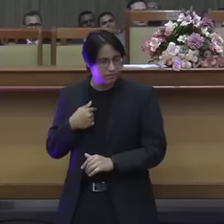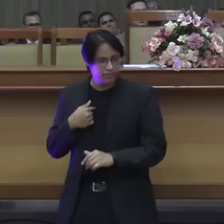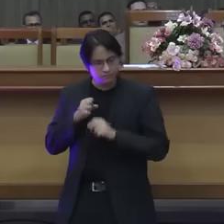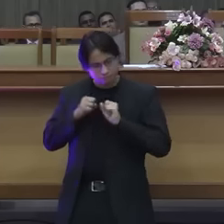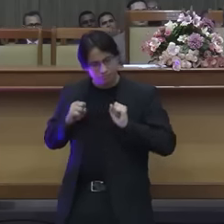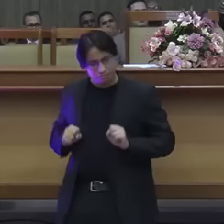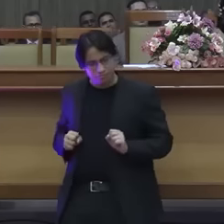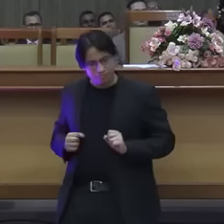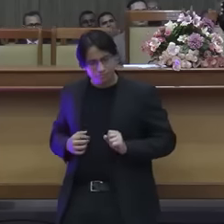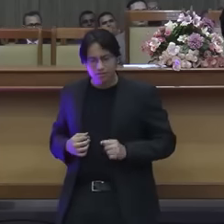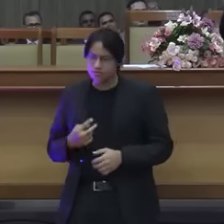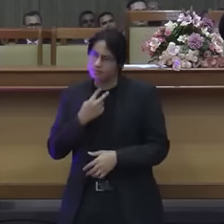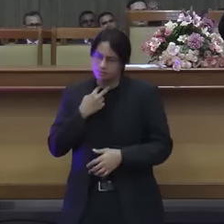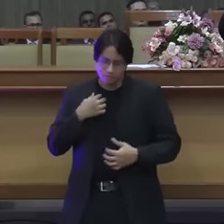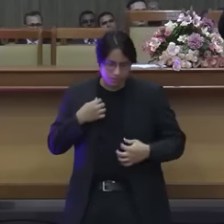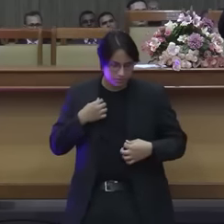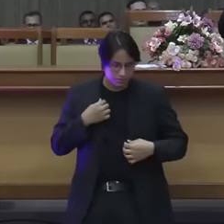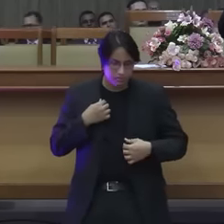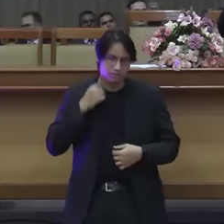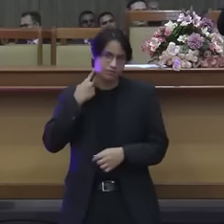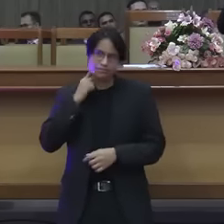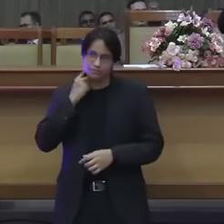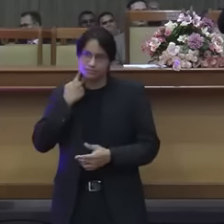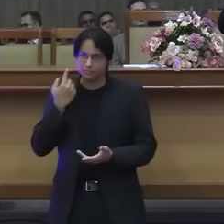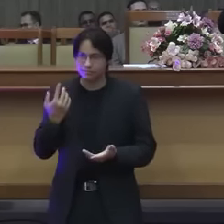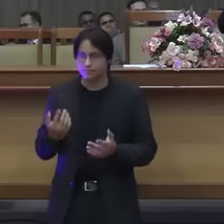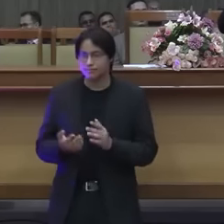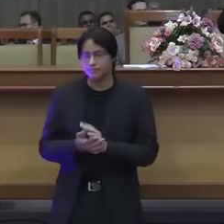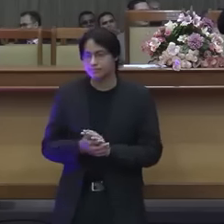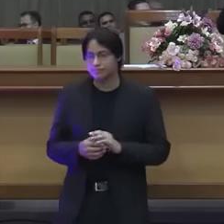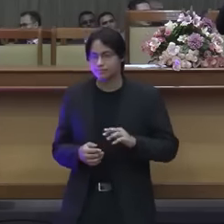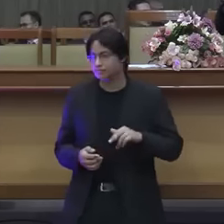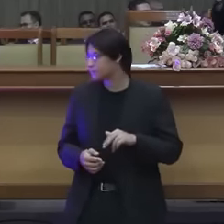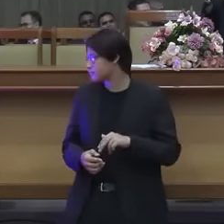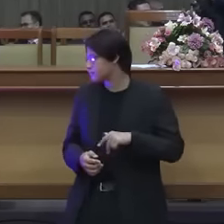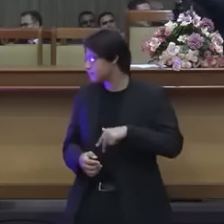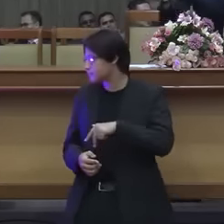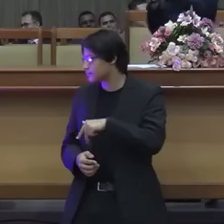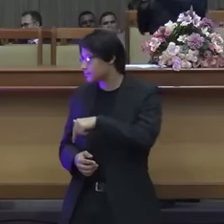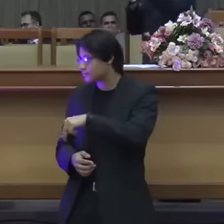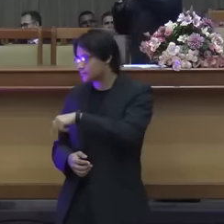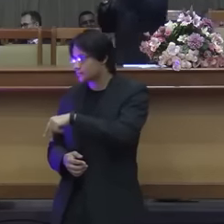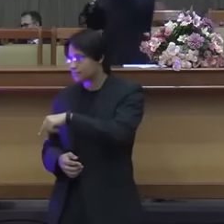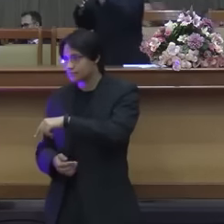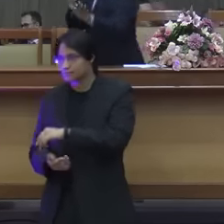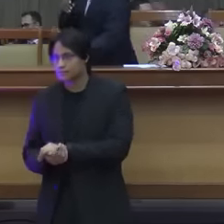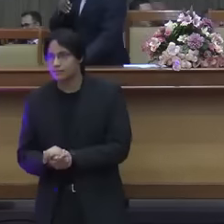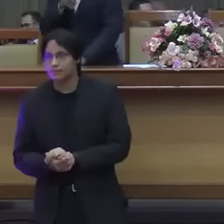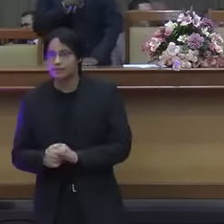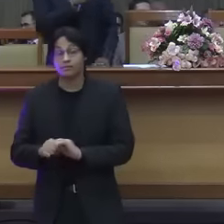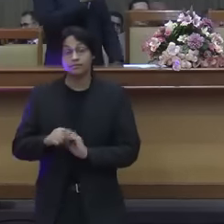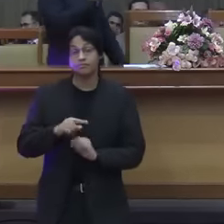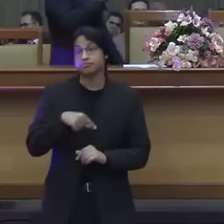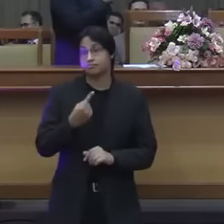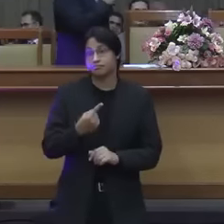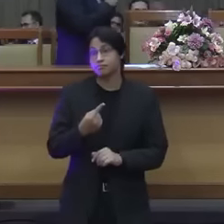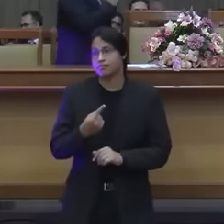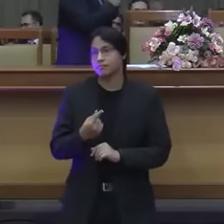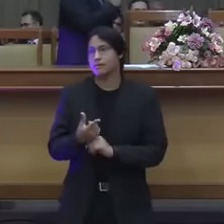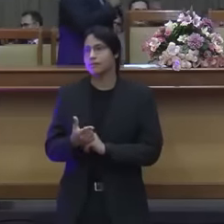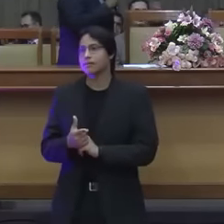e eu tenho serviço a fazer passou de largo passou o levita que carregava as coisas